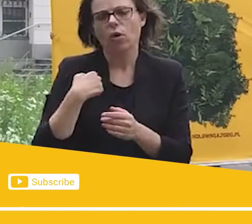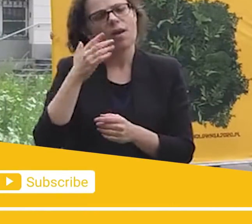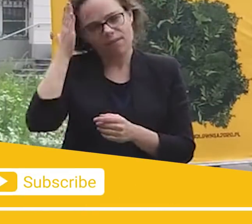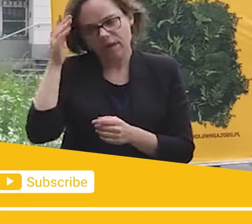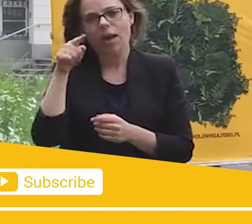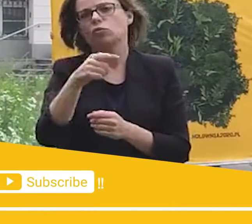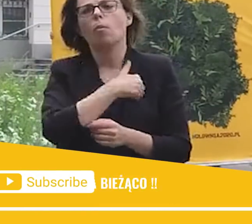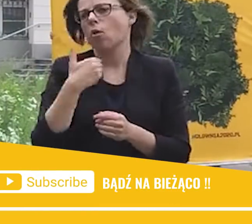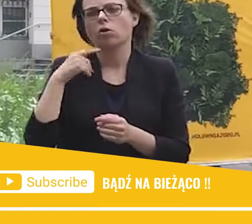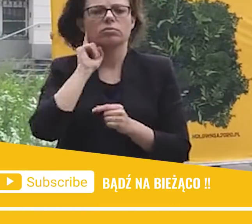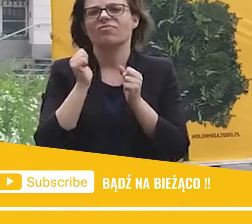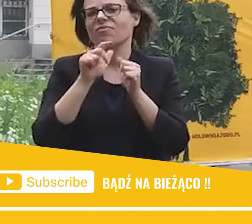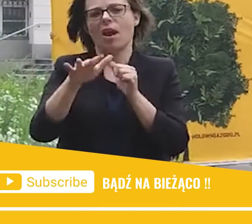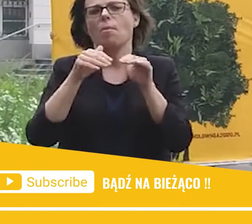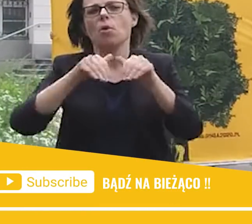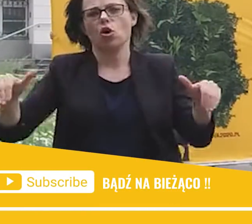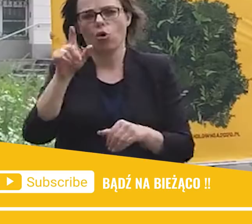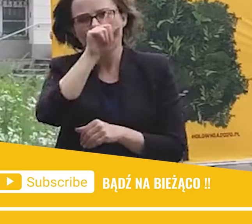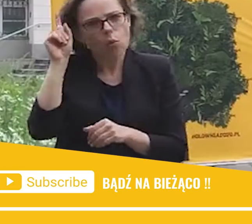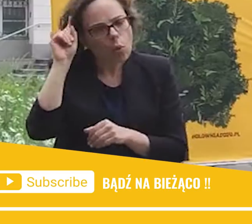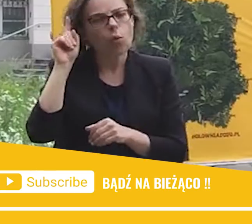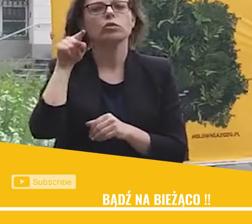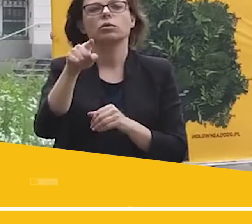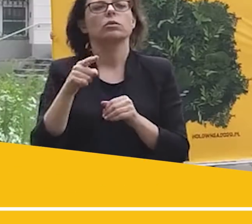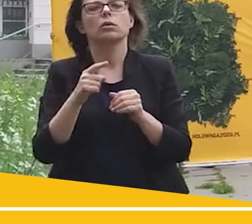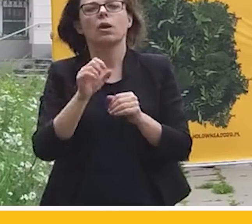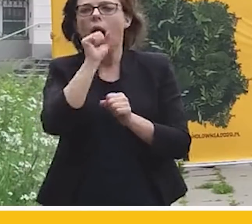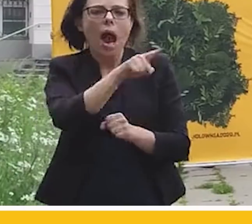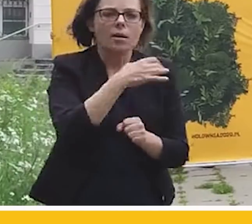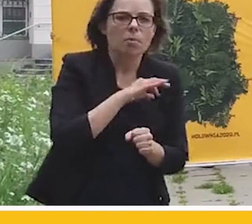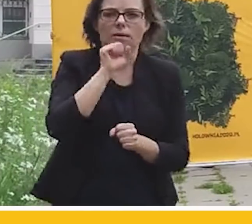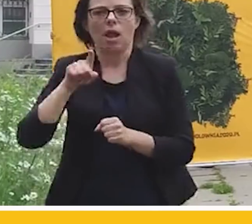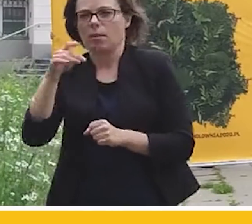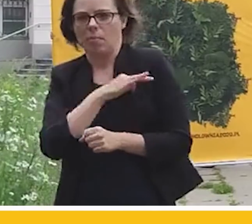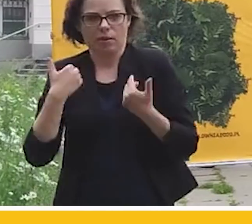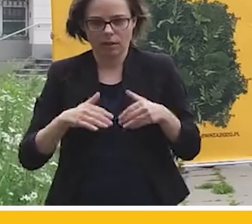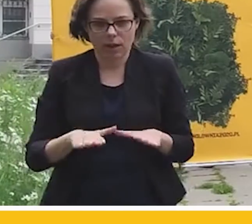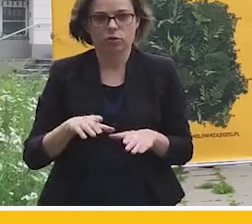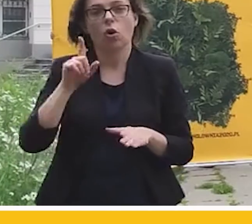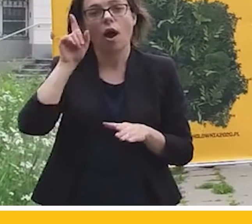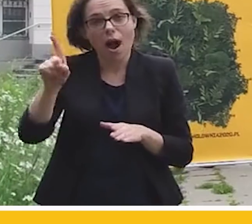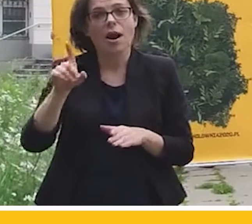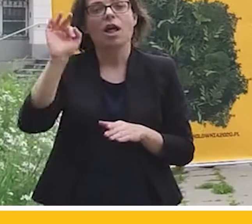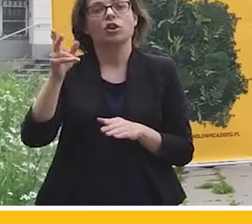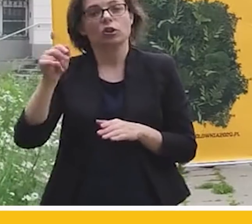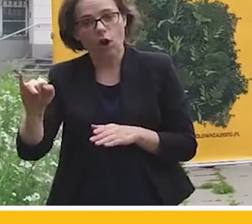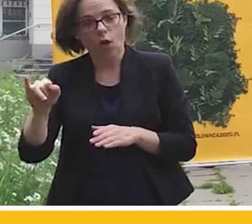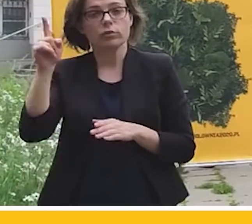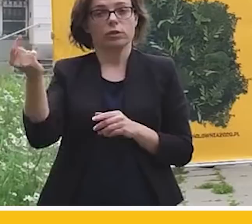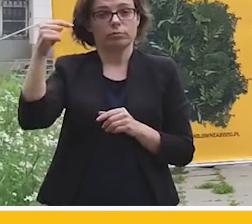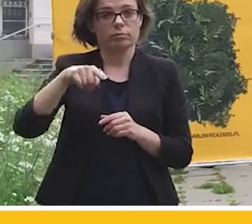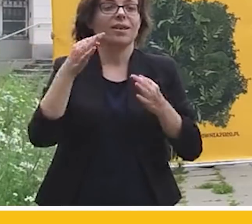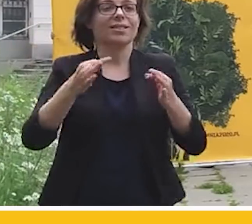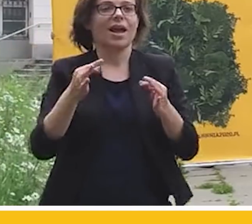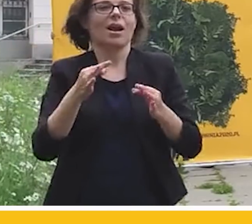Ta Polska jest wielomilionowa, tylko do tej pory nie miała jak dojść do głosu. A pojawienie się Rafała Trzaskowskiego i zacementowanie, zabetonowanie się tego sporu